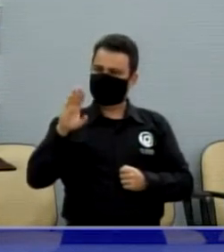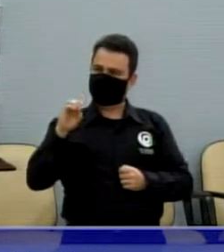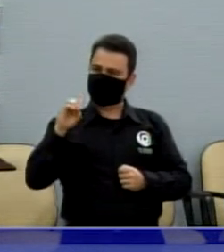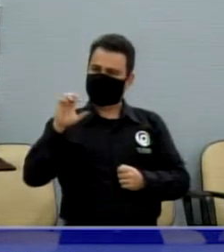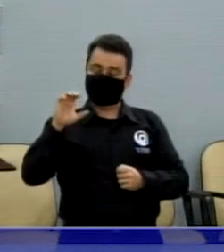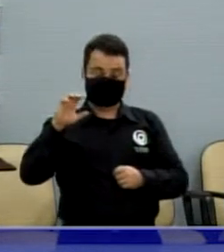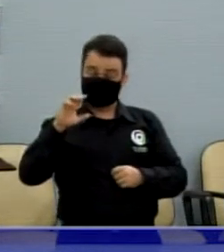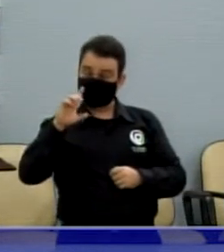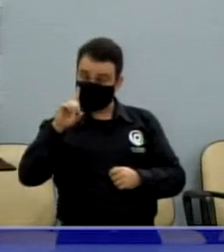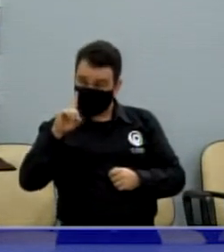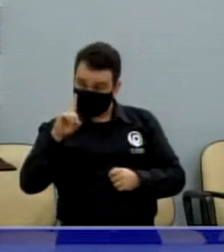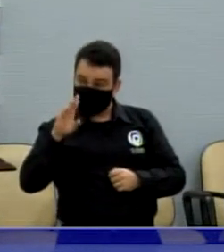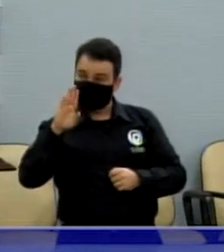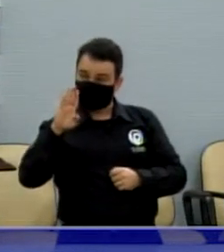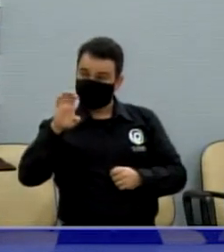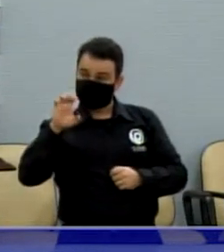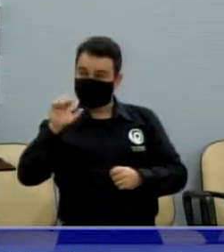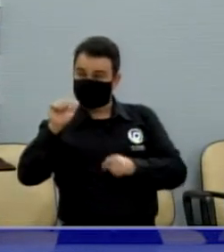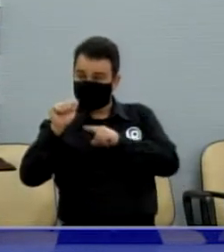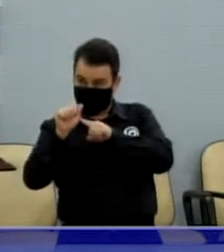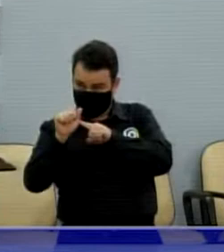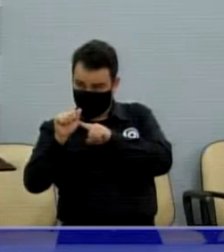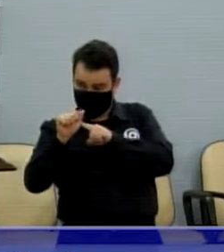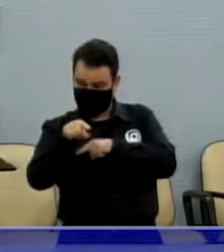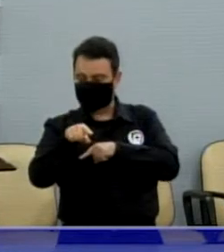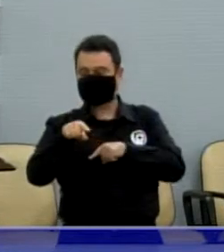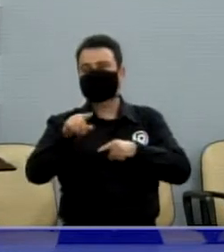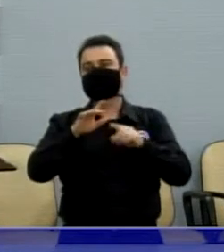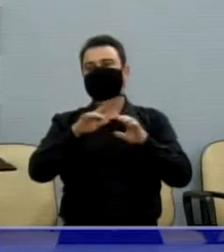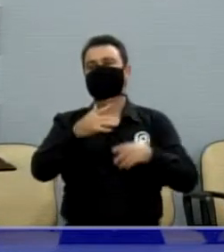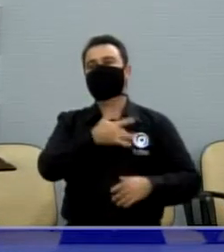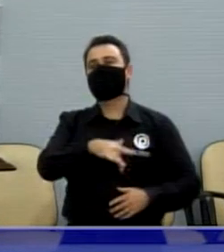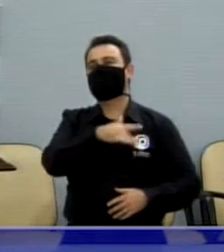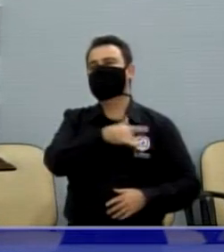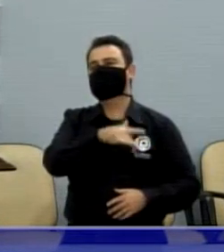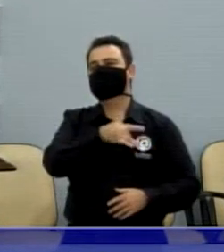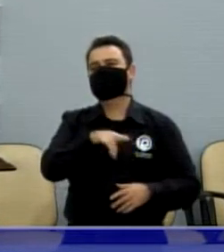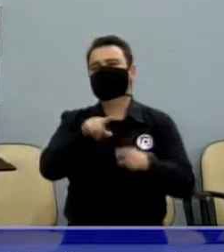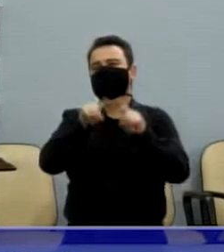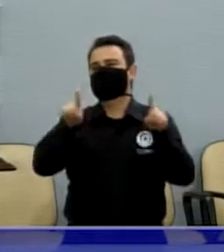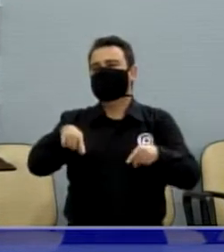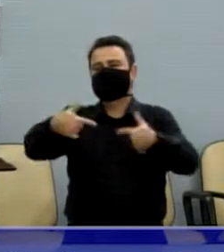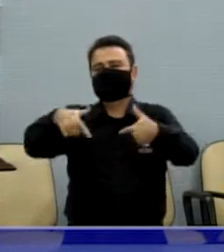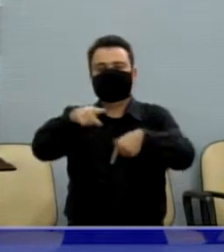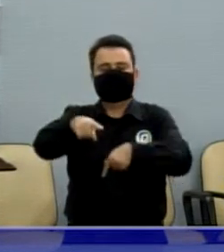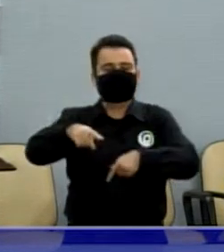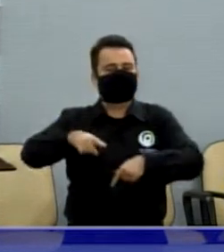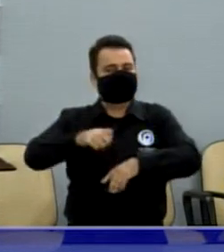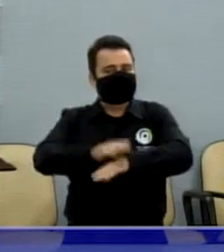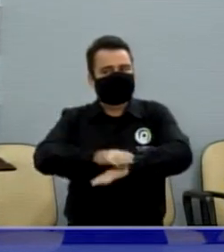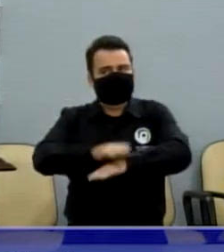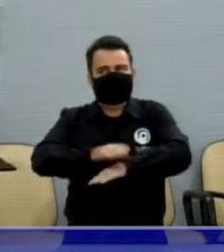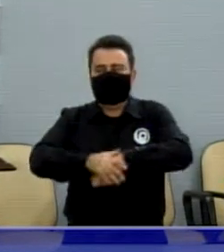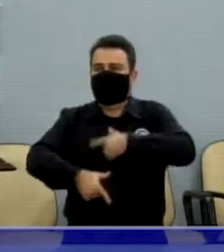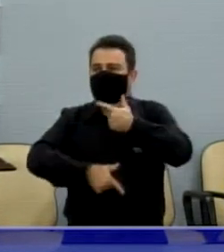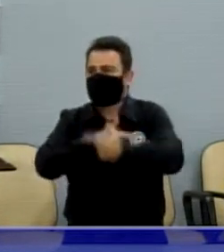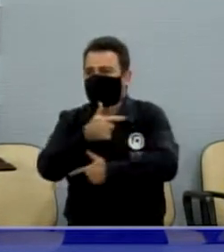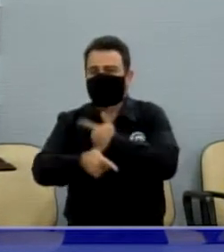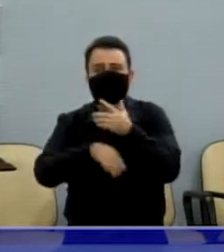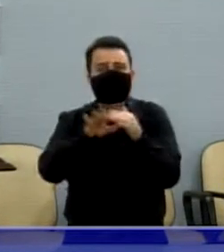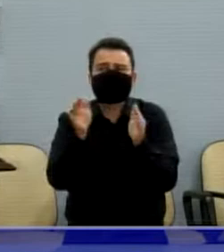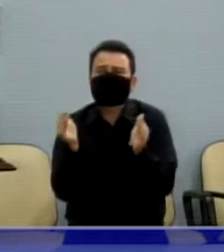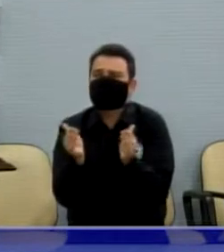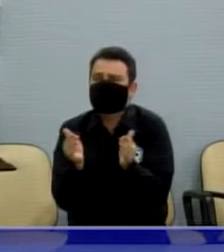trabalham muito, mas não tem estrutura física, nem de funcionário, nem de nada.